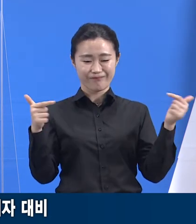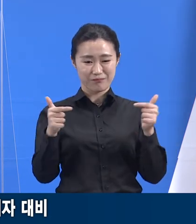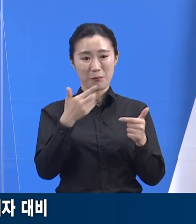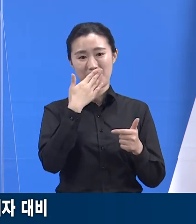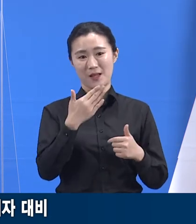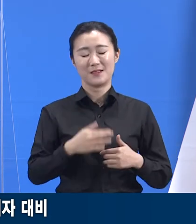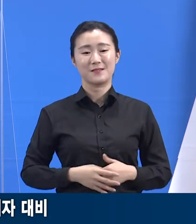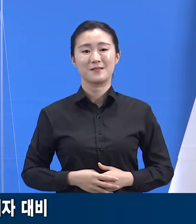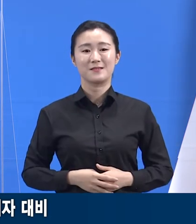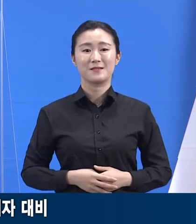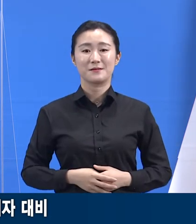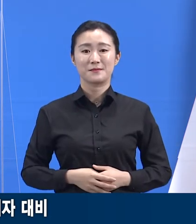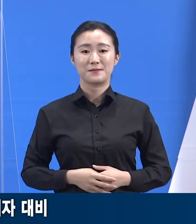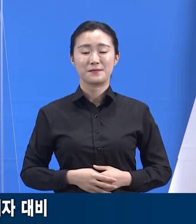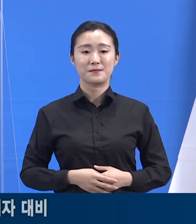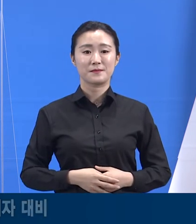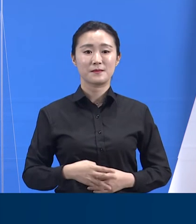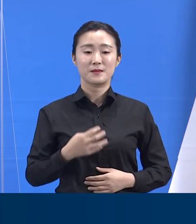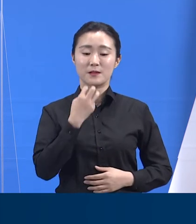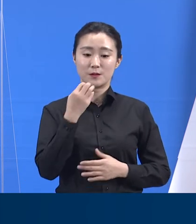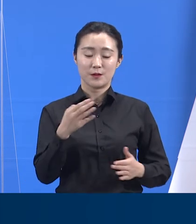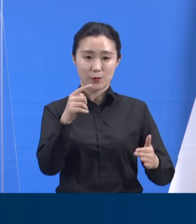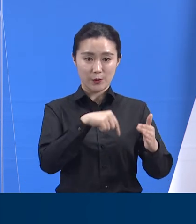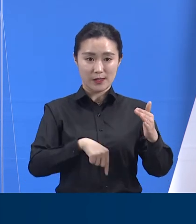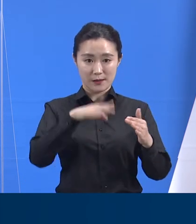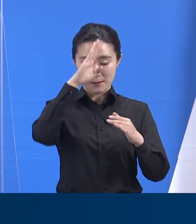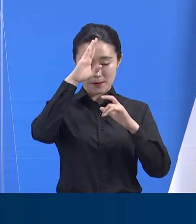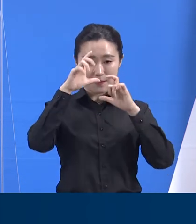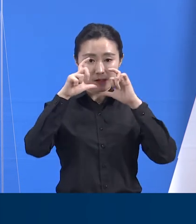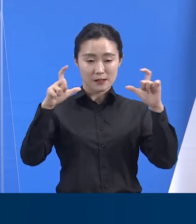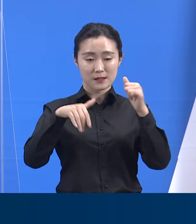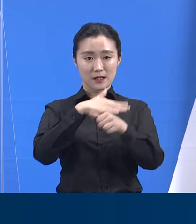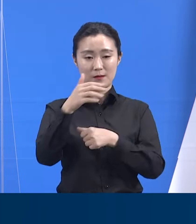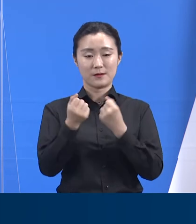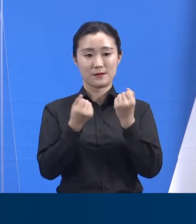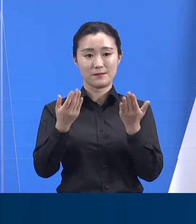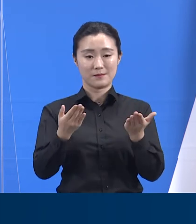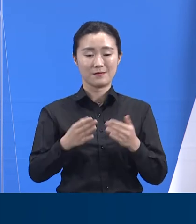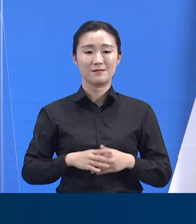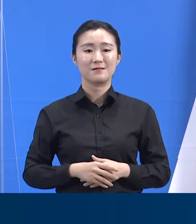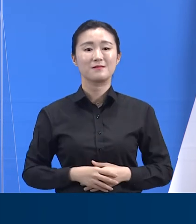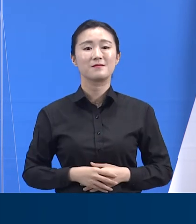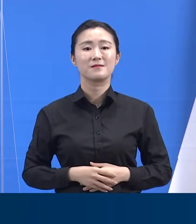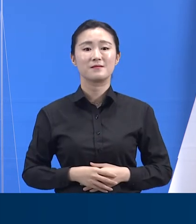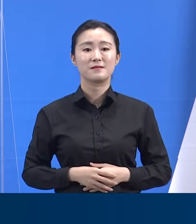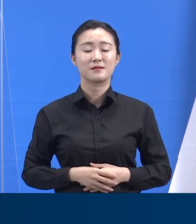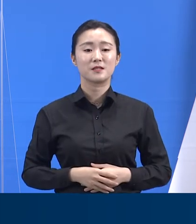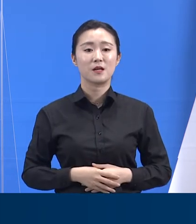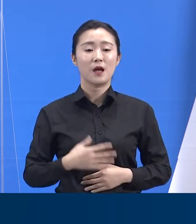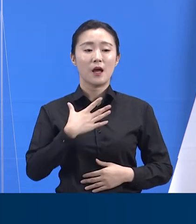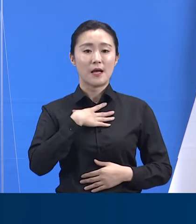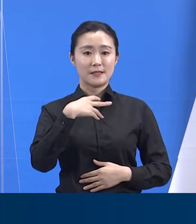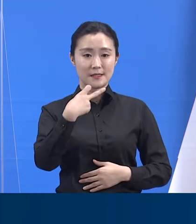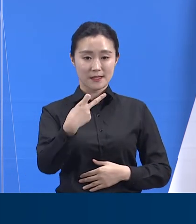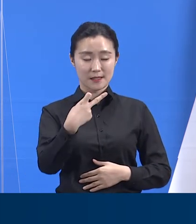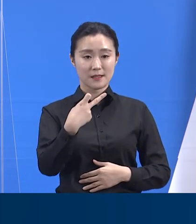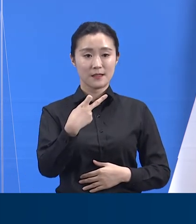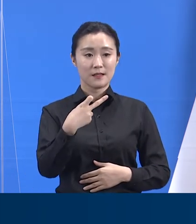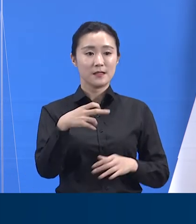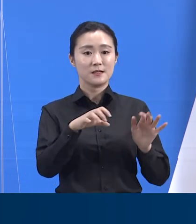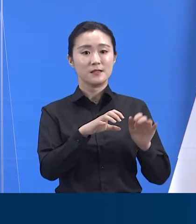최근 도내 주요 확진 사례에 대해 설명드립니다. 먼저 안산시 성당 관련 집단 감염 사례입니다.